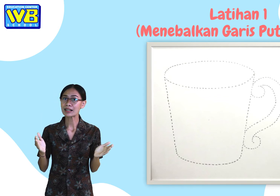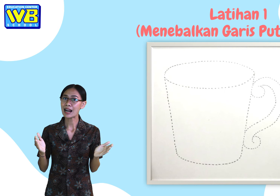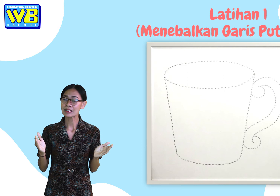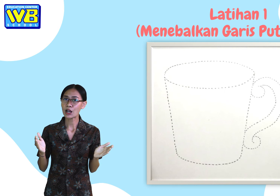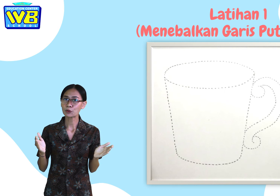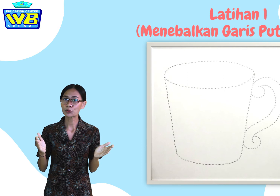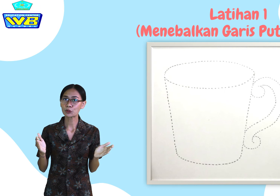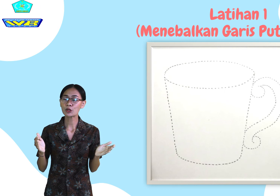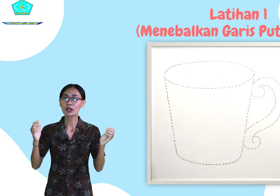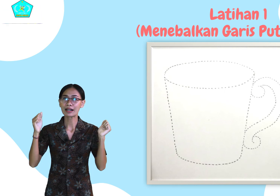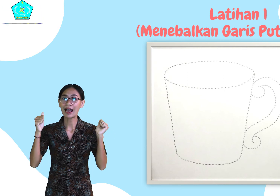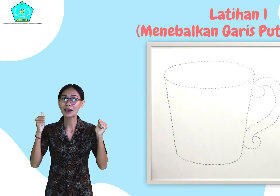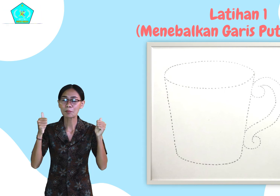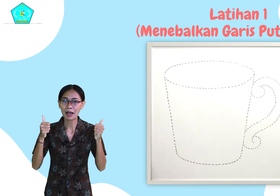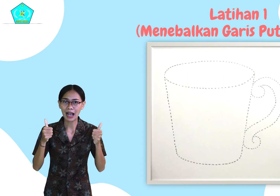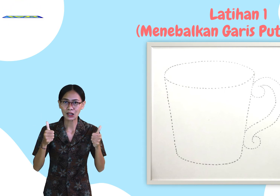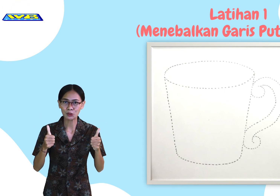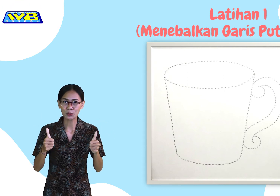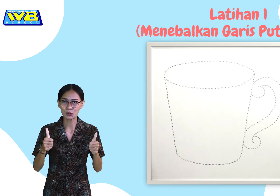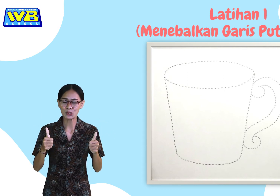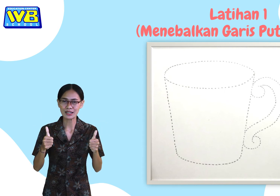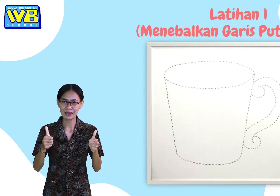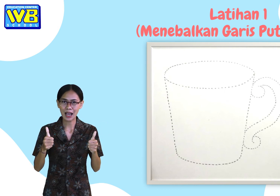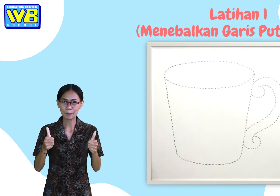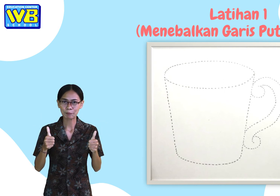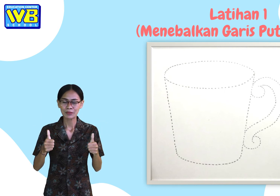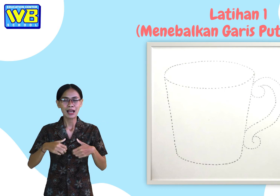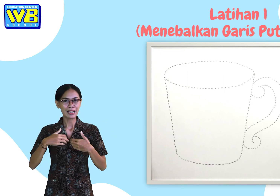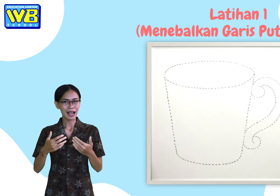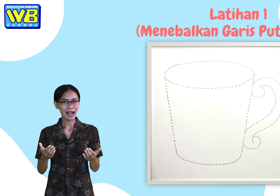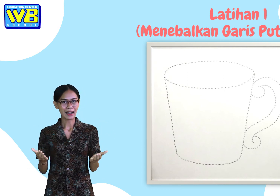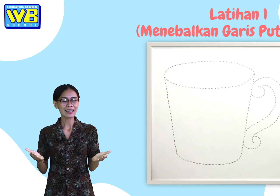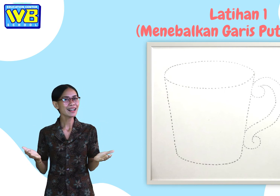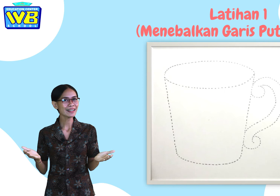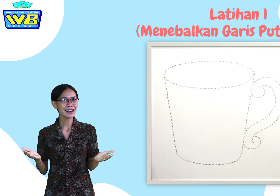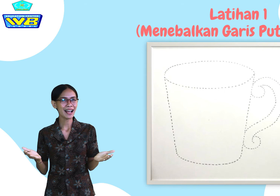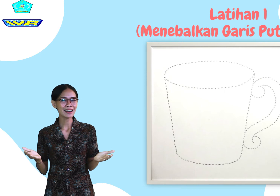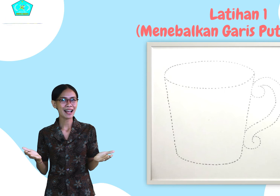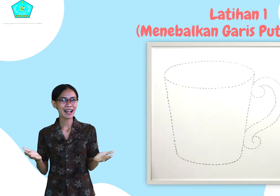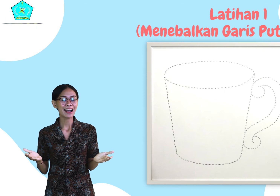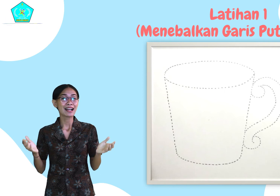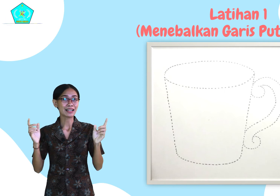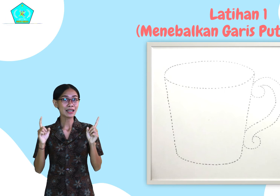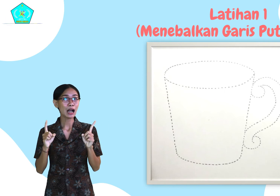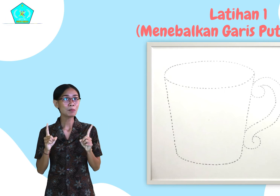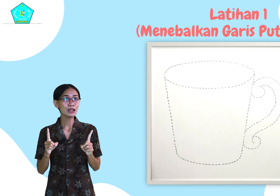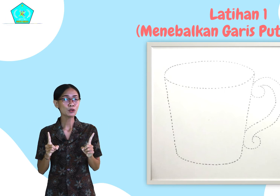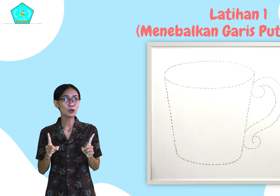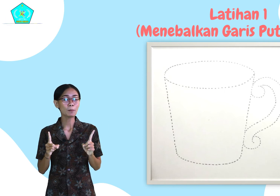gelas yang utuh dan bagus. Nah, ingat anak-anak, ketika minum,